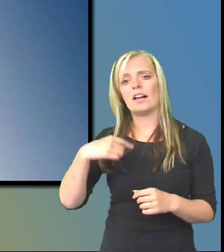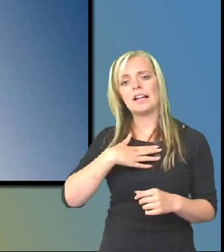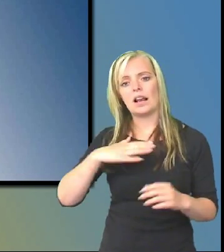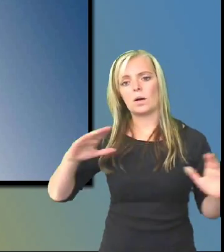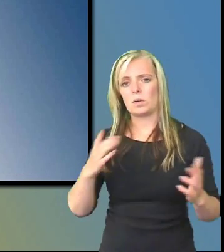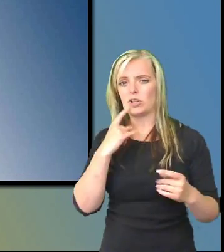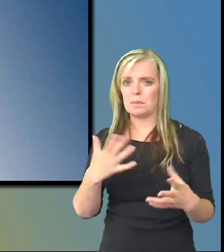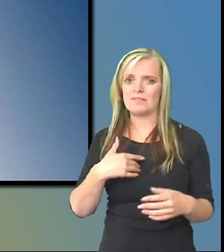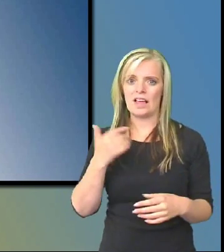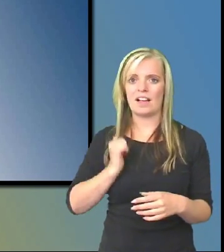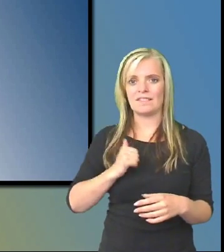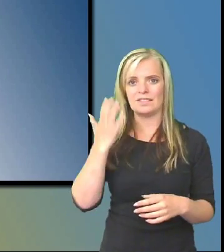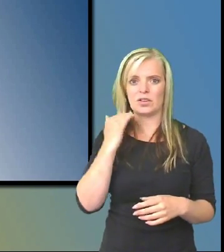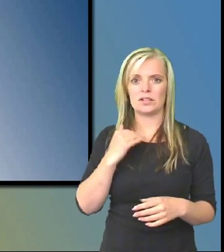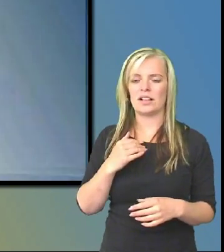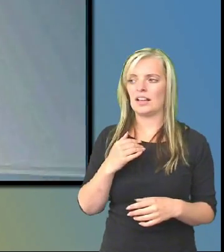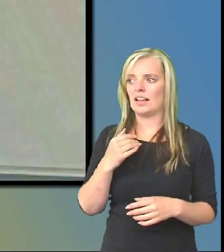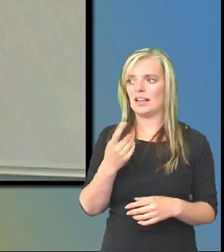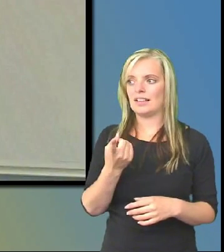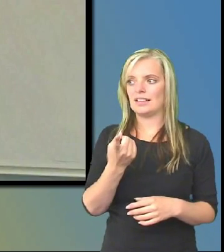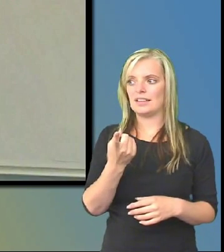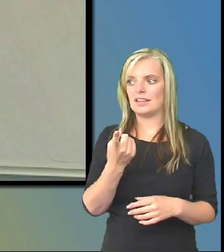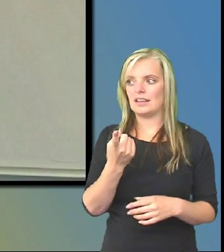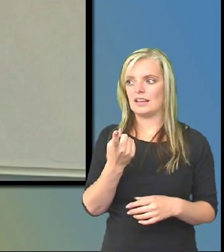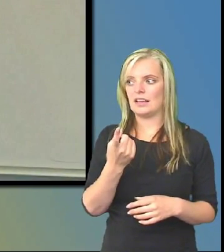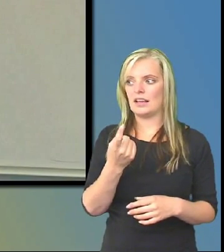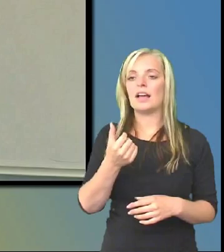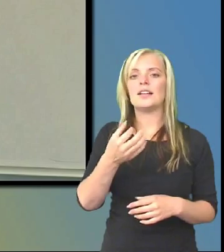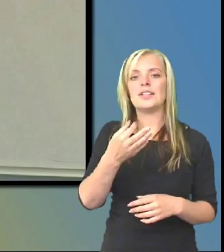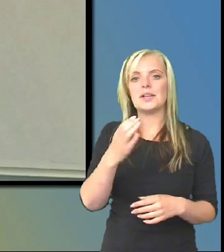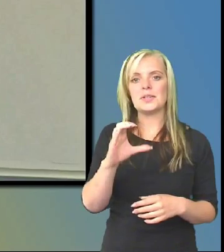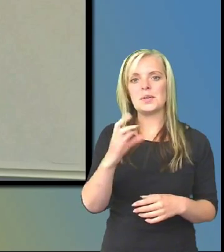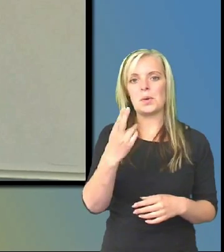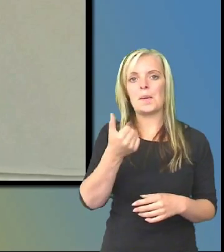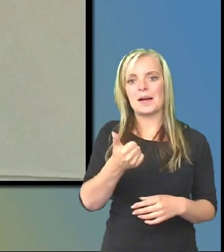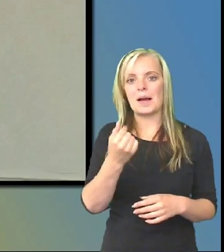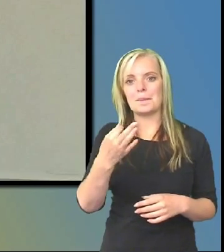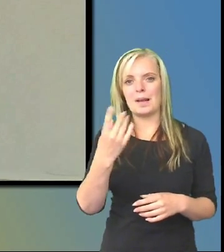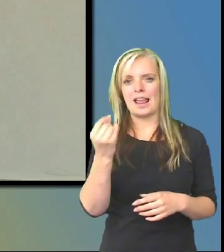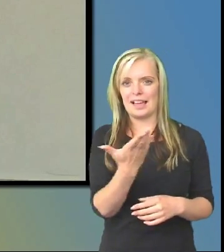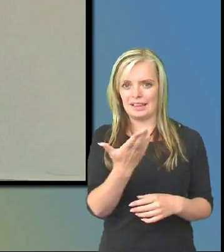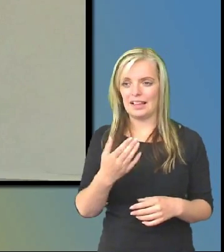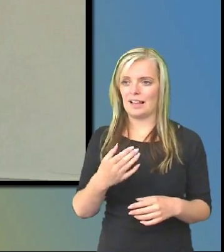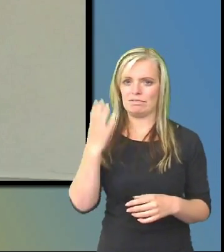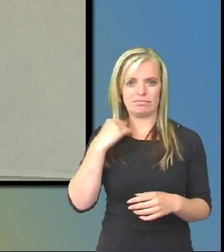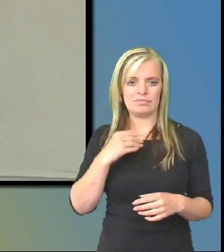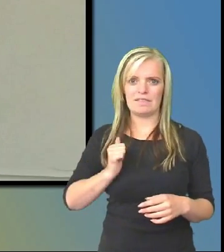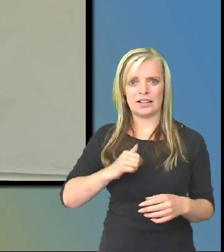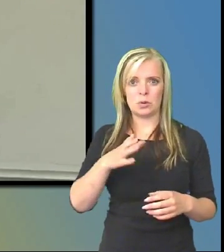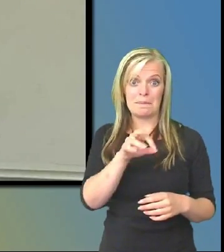använde tidigare. heter Subplay. De var en helt otrolig grej. att när vi testade den första gången. Maria kom ut till vårt kontor. Och satt och skrev så. Men det blir ju fel. Det